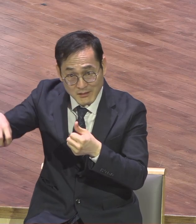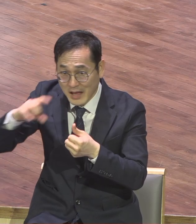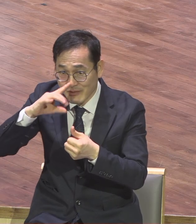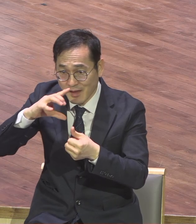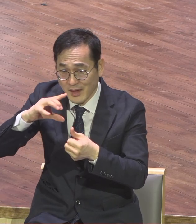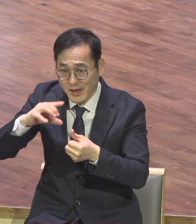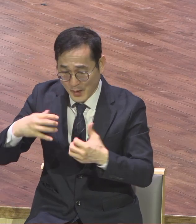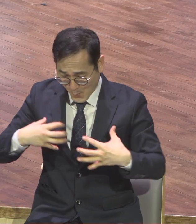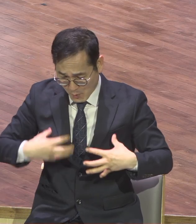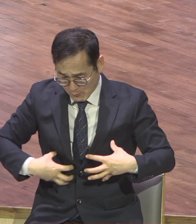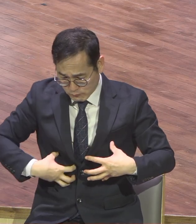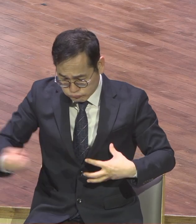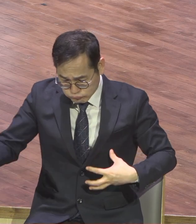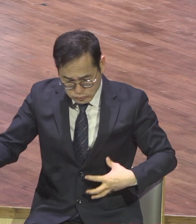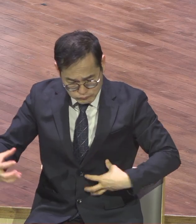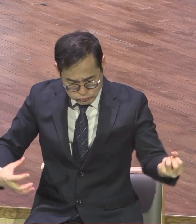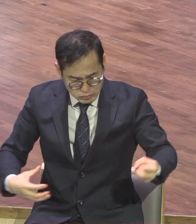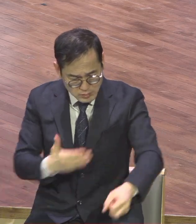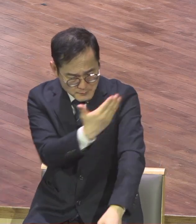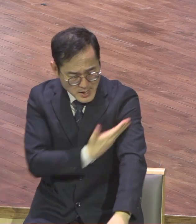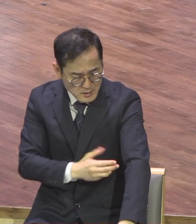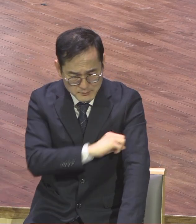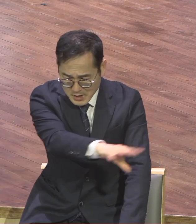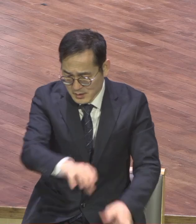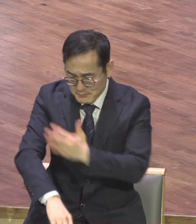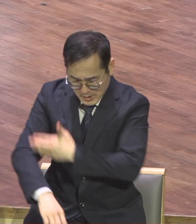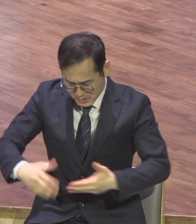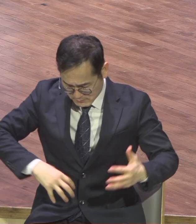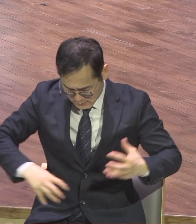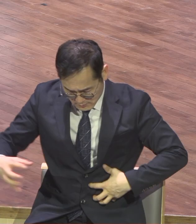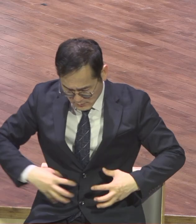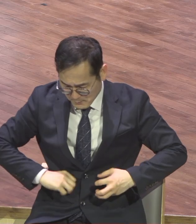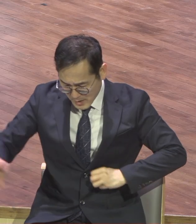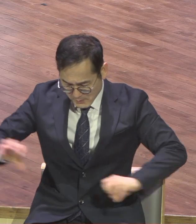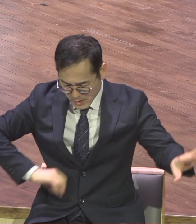분리되면 죽잖아요 분리되면 불편하잖아요